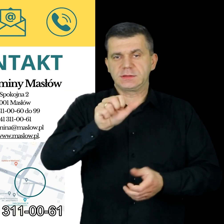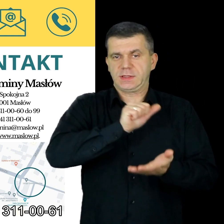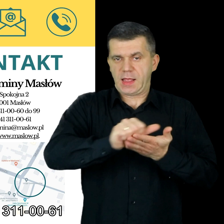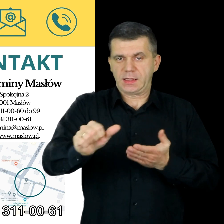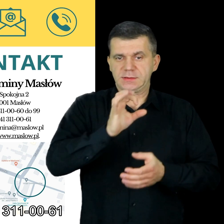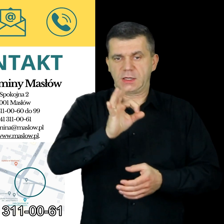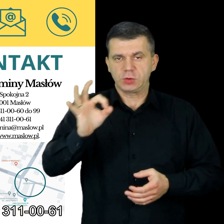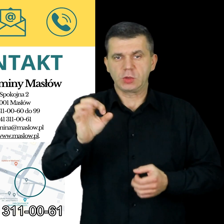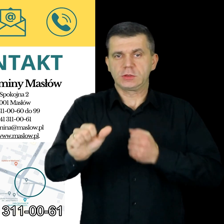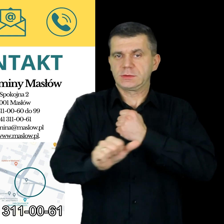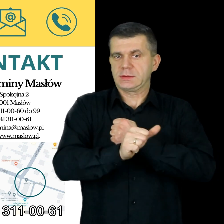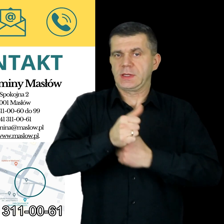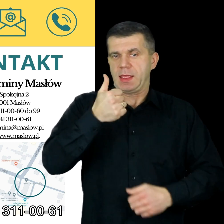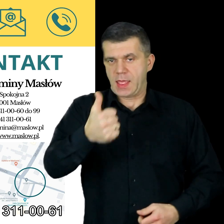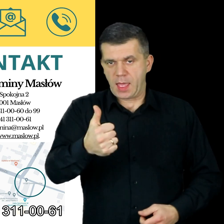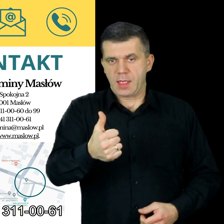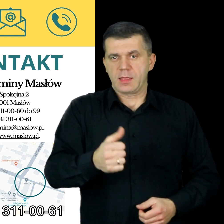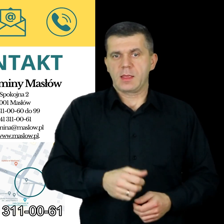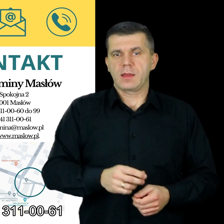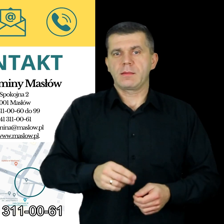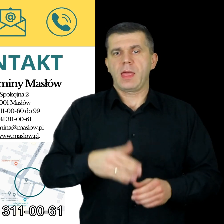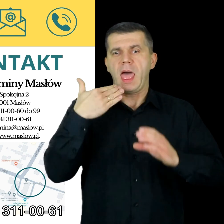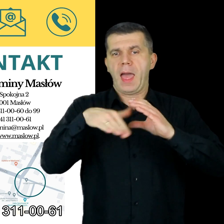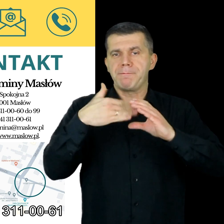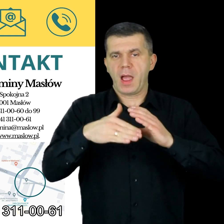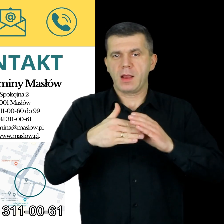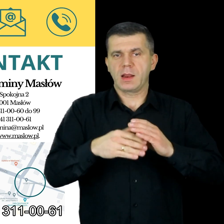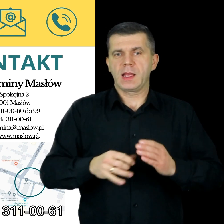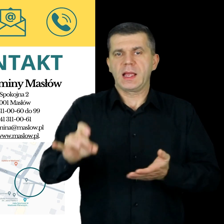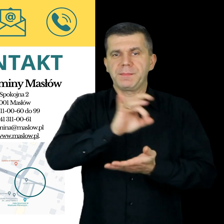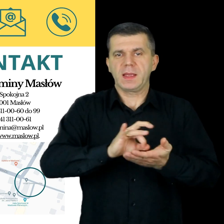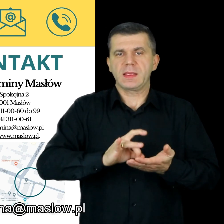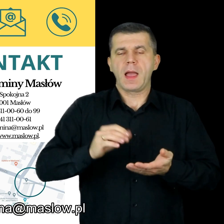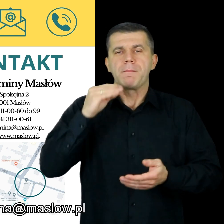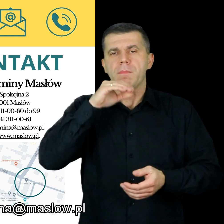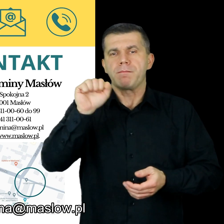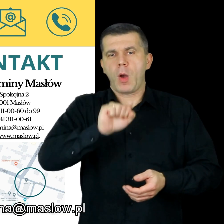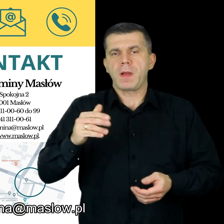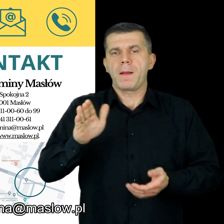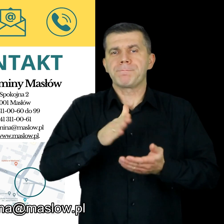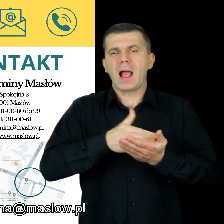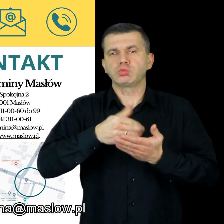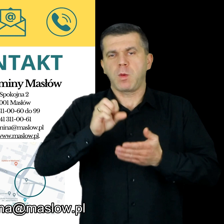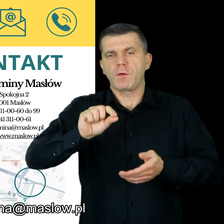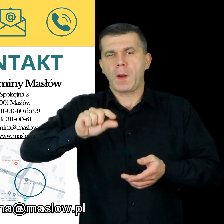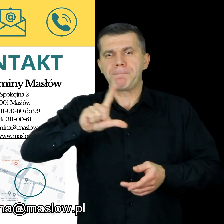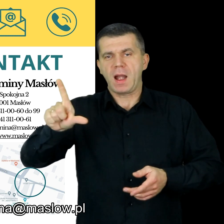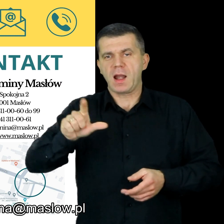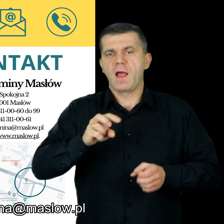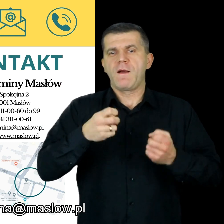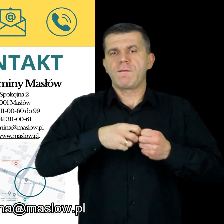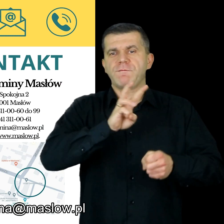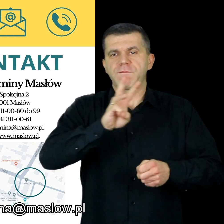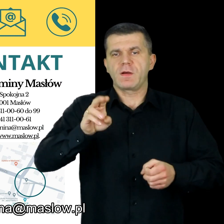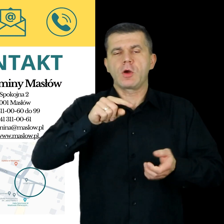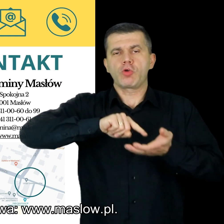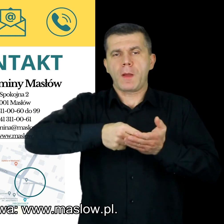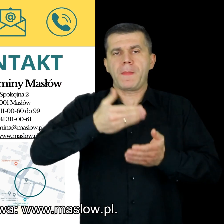41311 0061, adres e-mail gmina małpa maslow.pl Strona